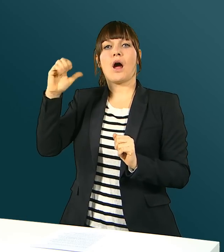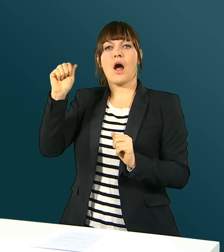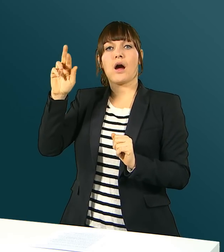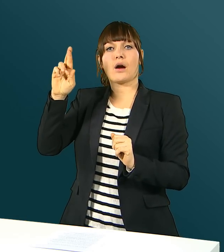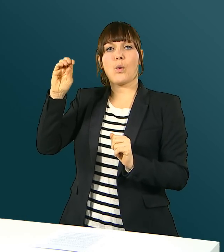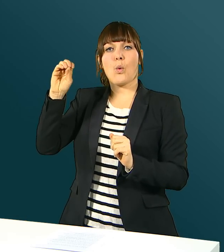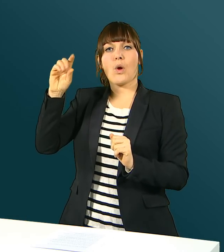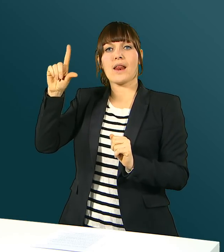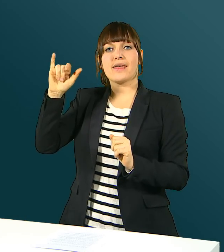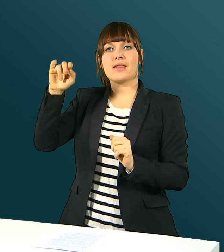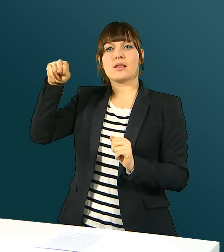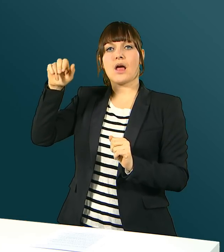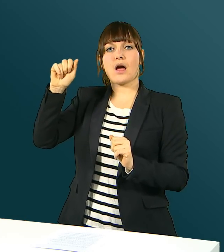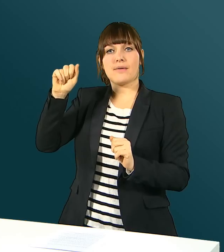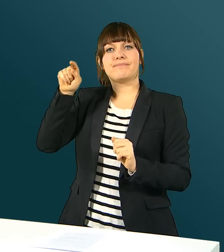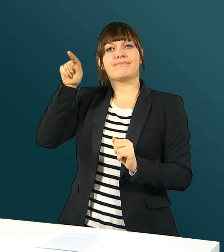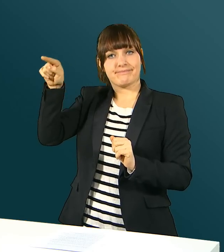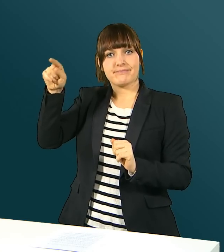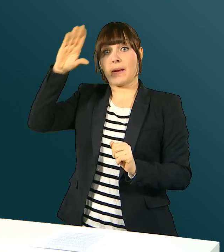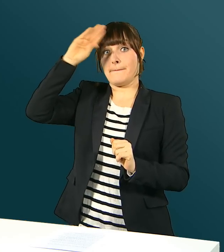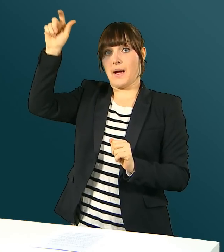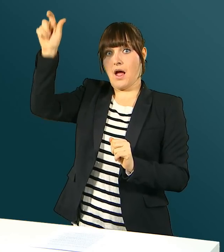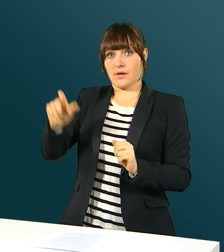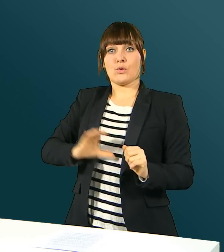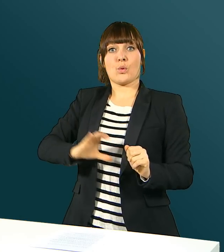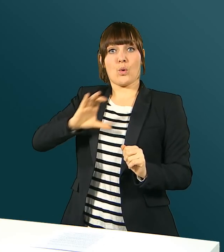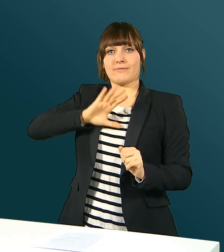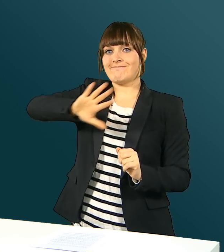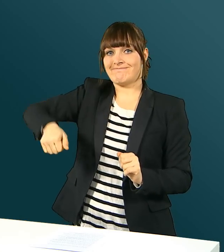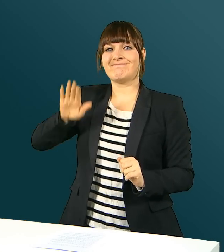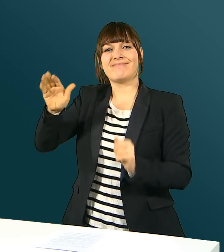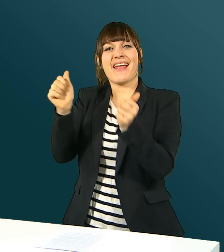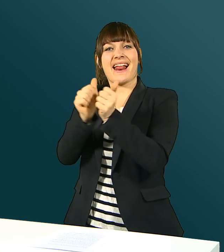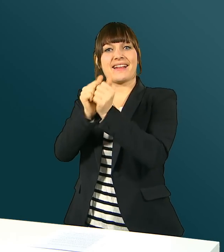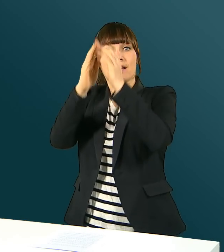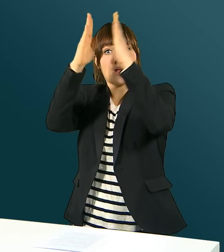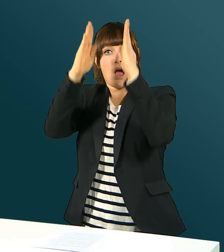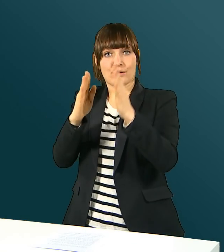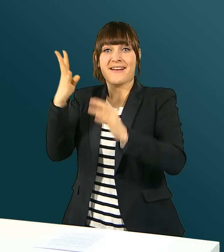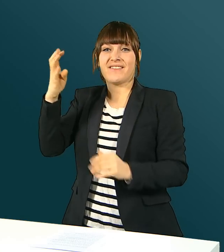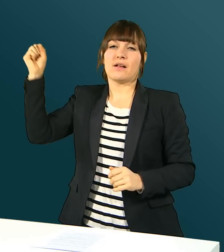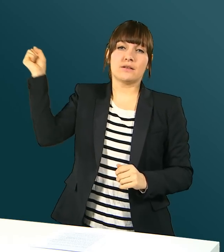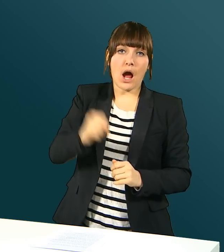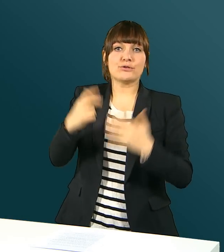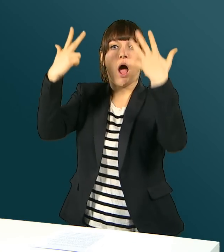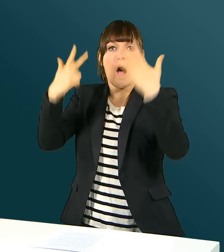USA im Haus seiner Eltern 4'850 Dollar elektronische